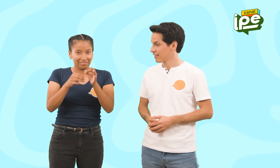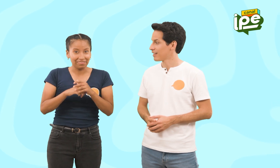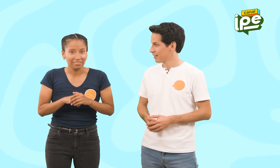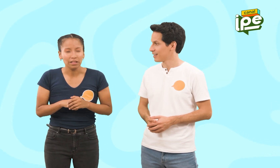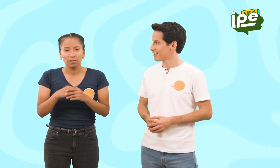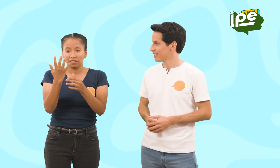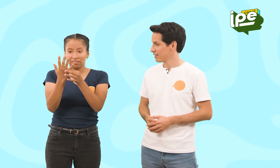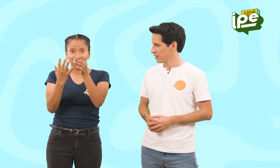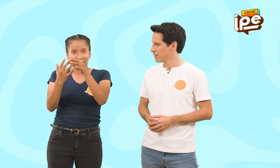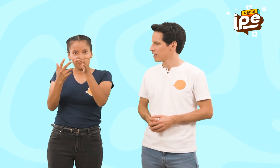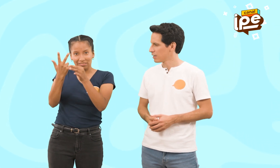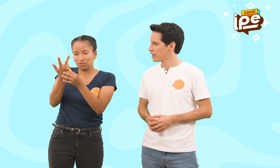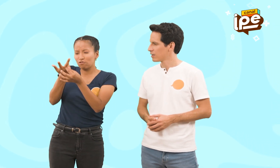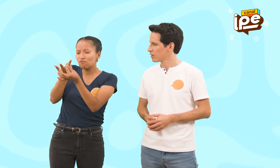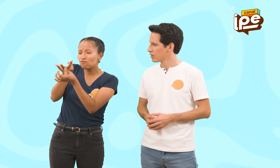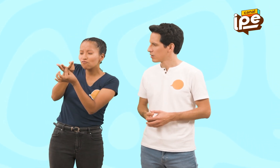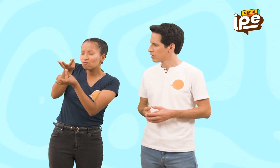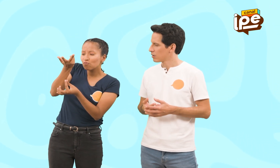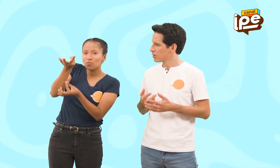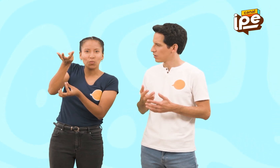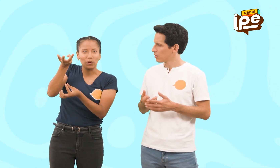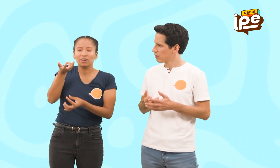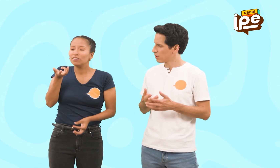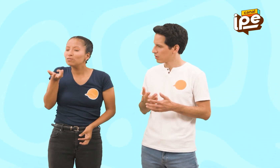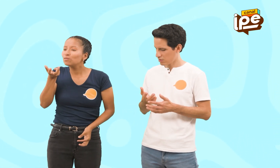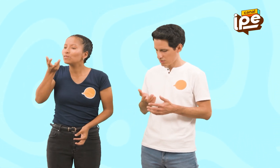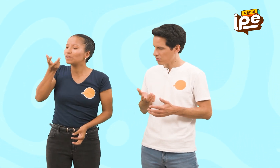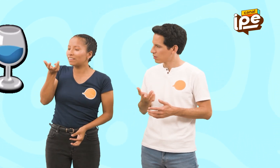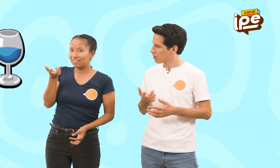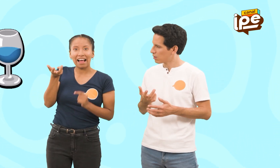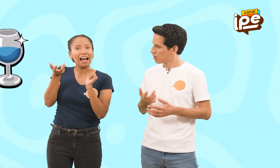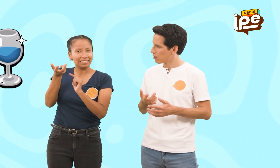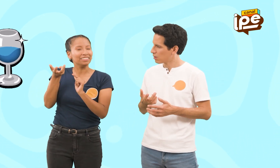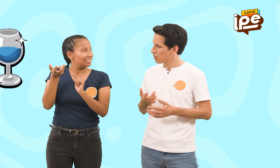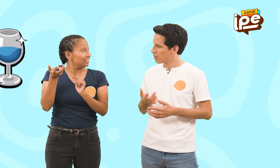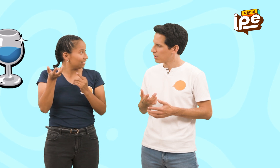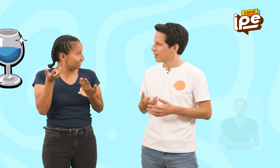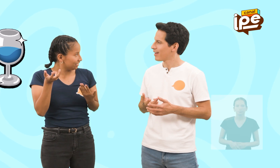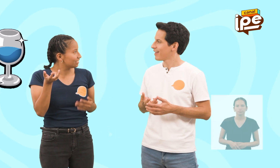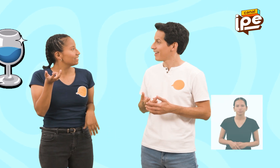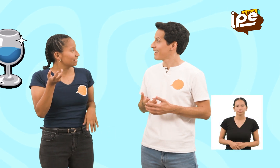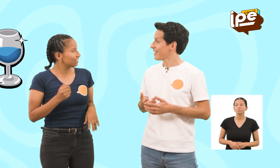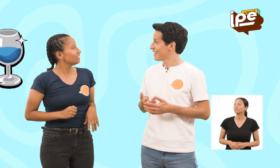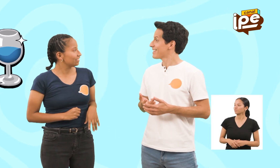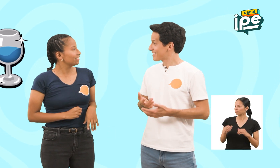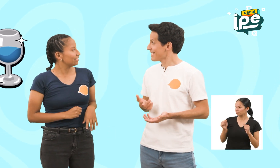hacen como si estuviera agarrando algo delgado y frágil. ¿Ves? Sí,